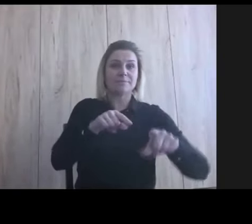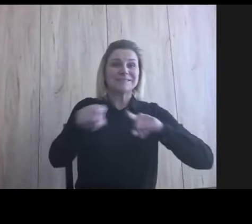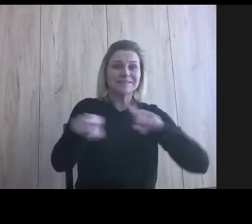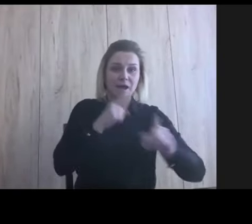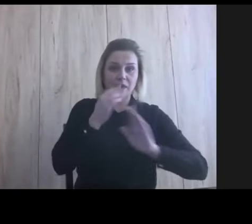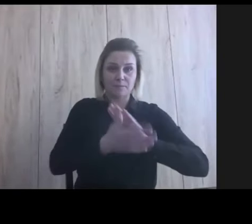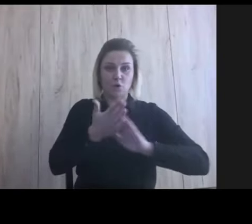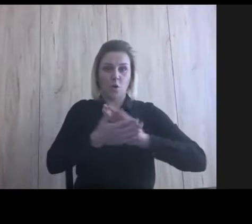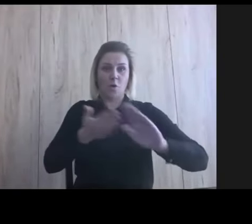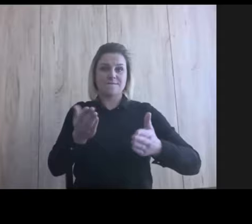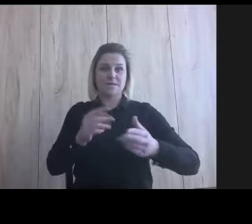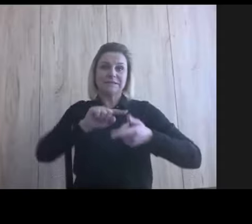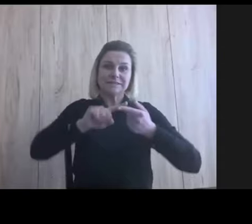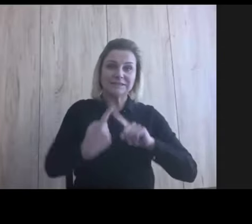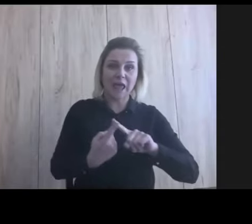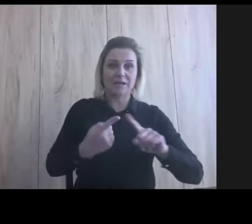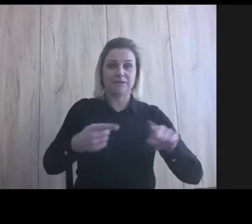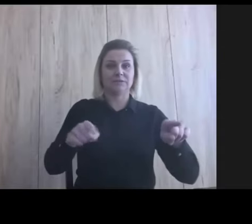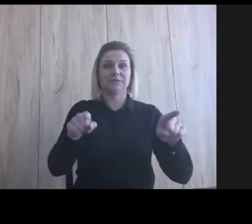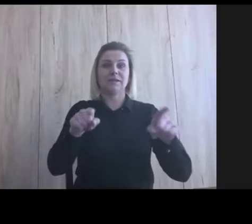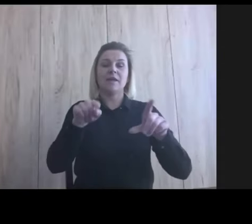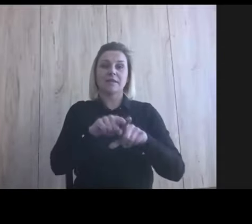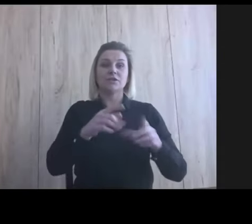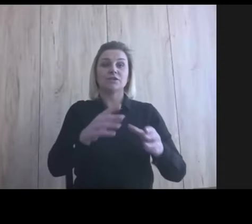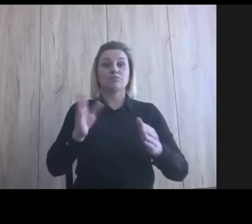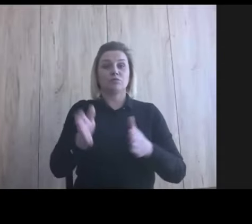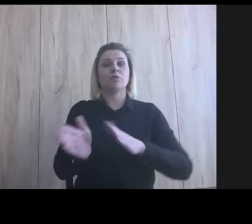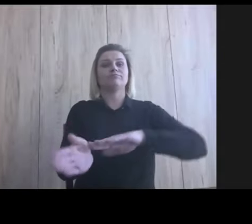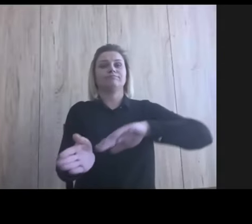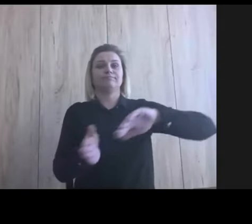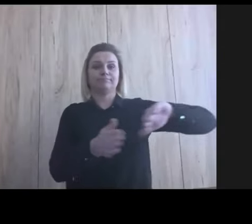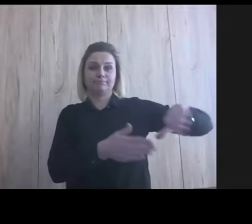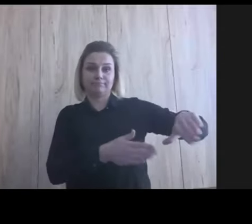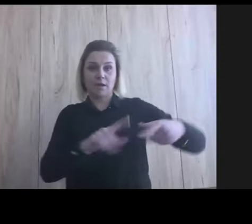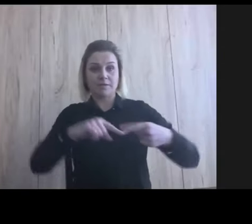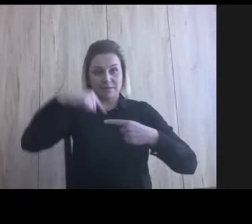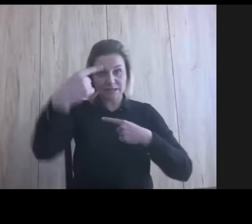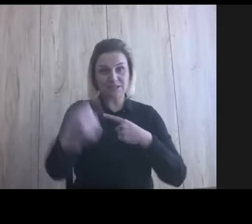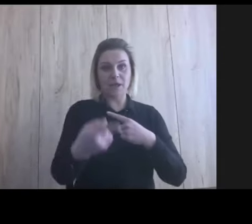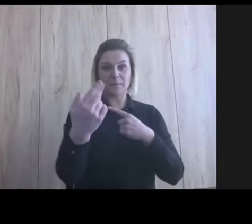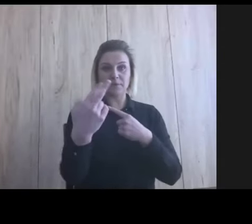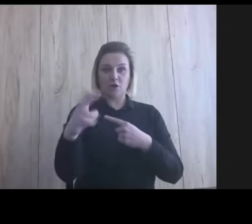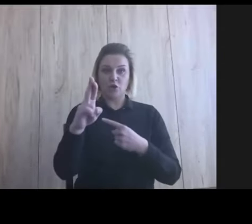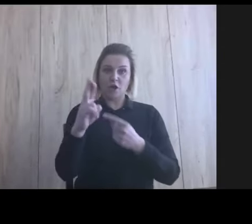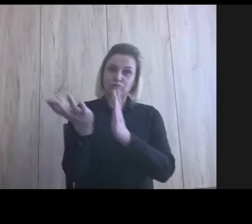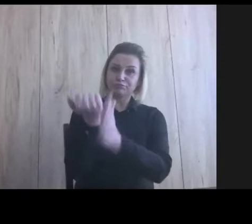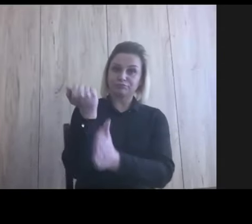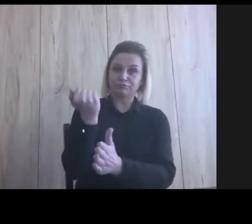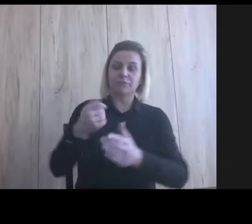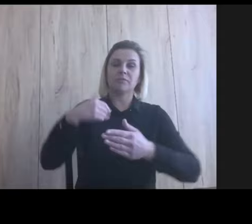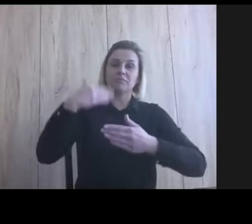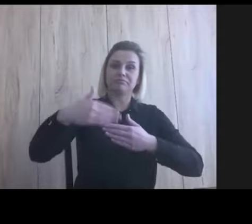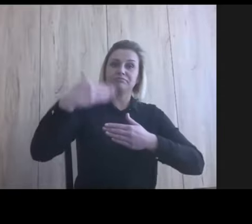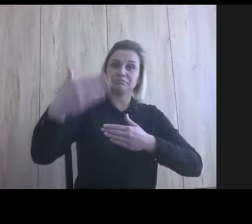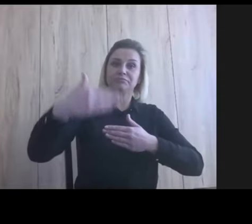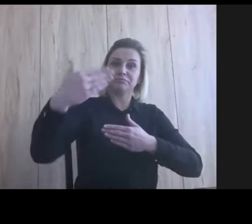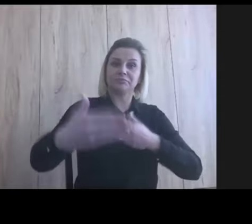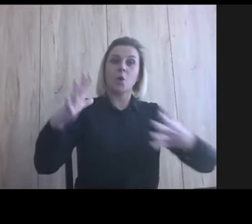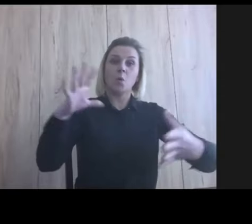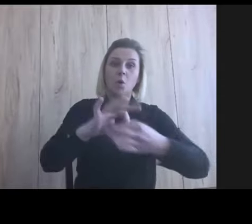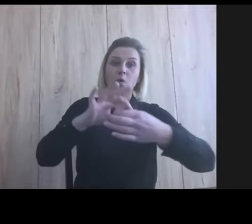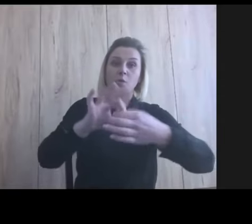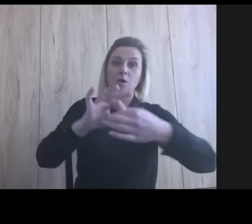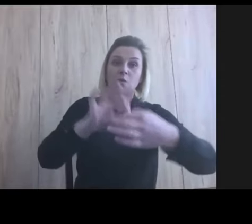i podpisu. Kiedy odstawia, bierze kolejny przedmiot na warsztat i kolejny, i kolejny. I to łączy. I